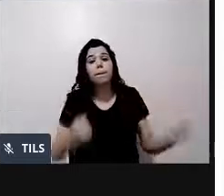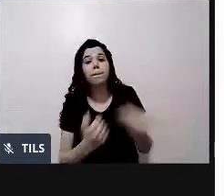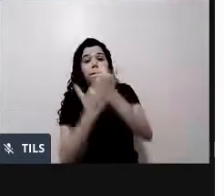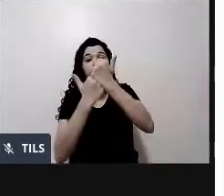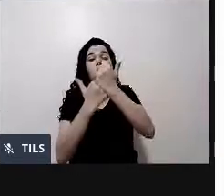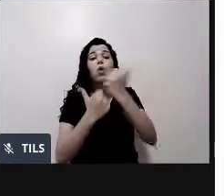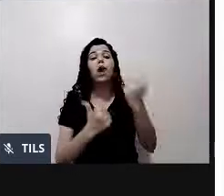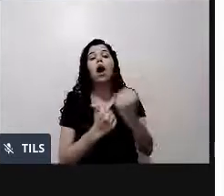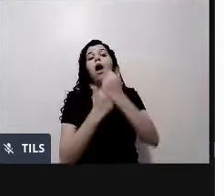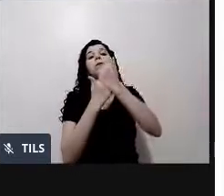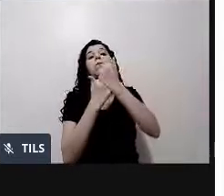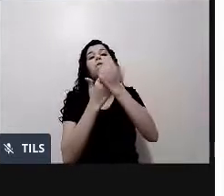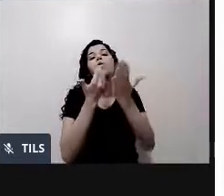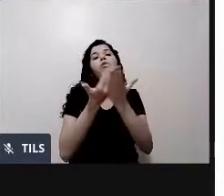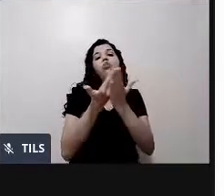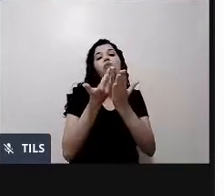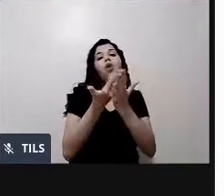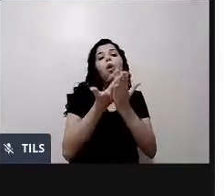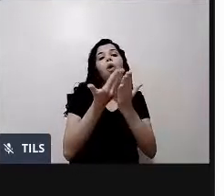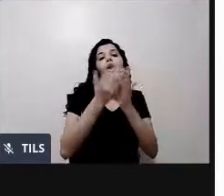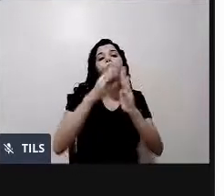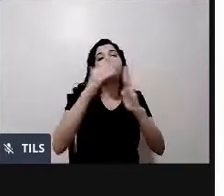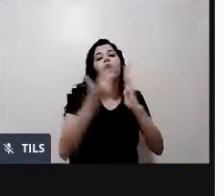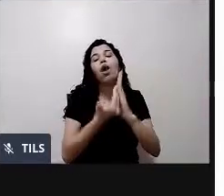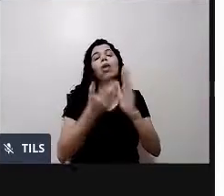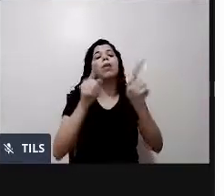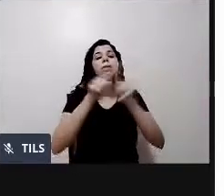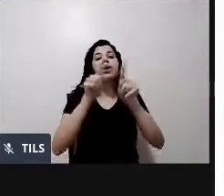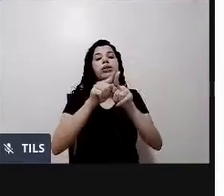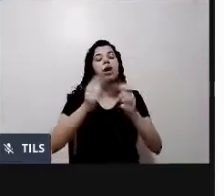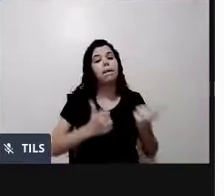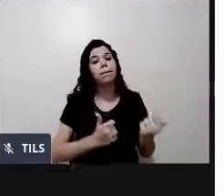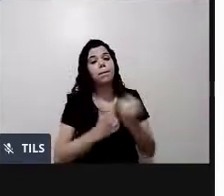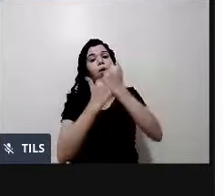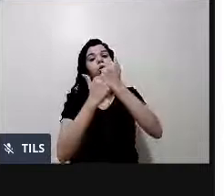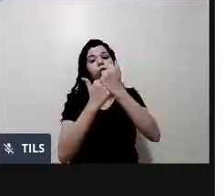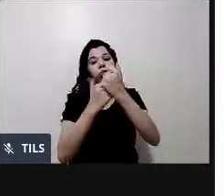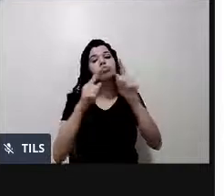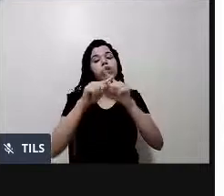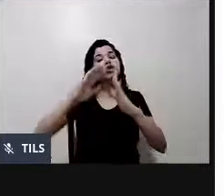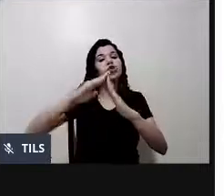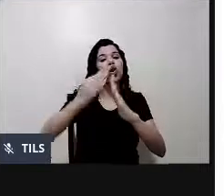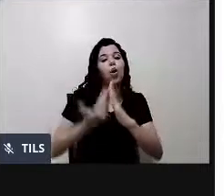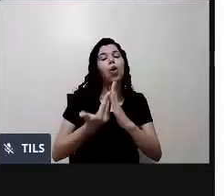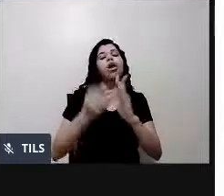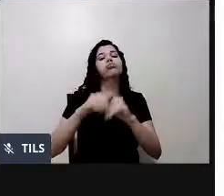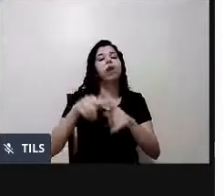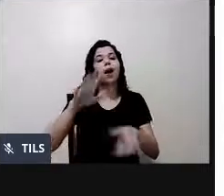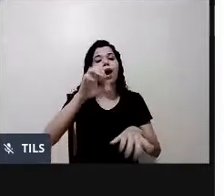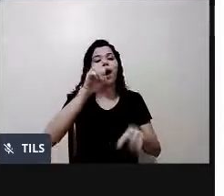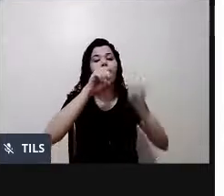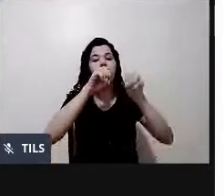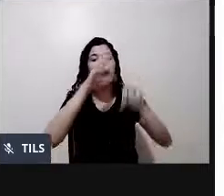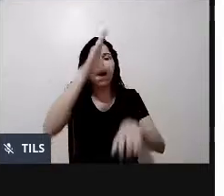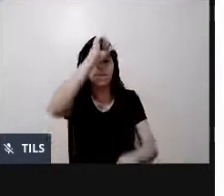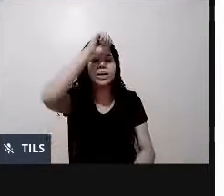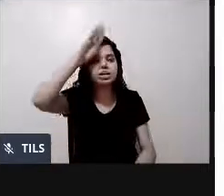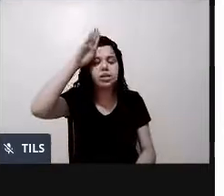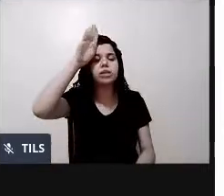curso para crianças surdas em libras, alfabetização em libras, para as crianças com deficiência visual em